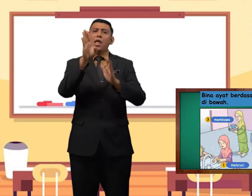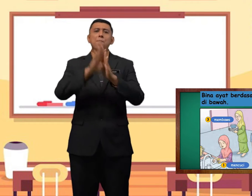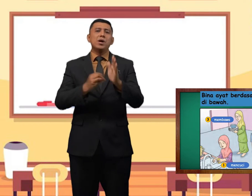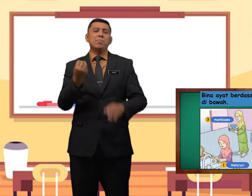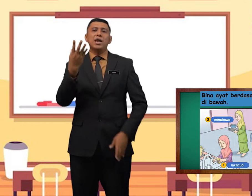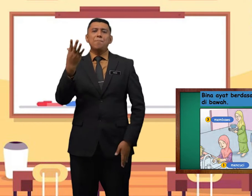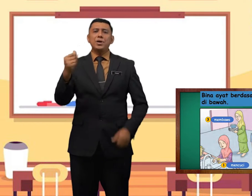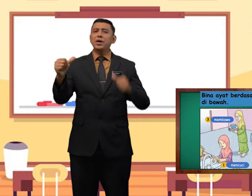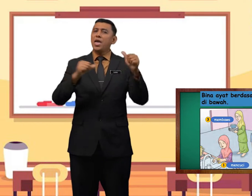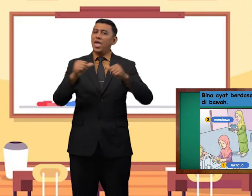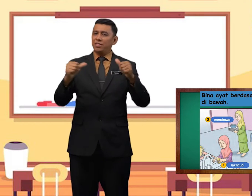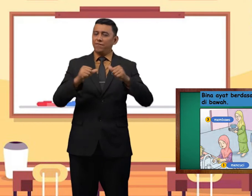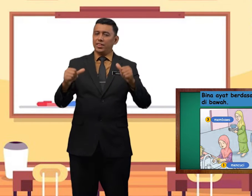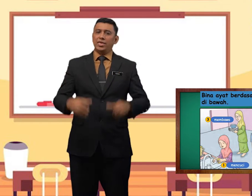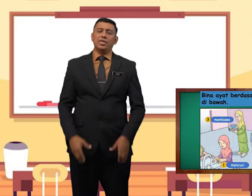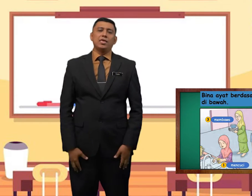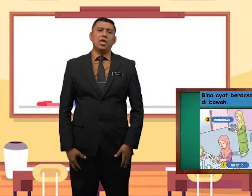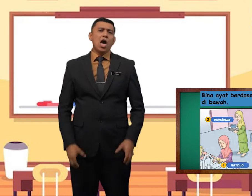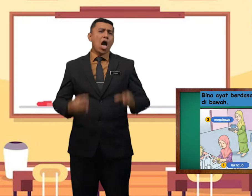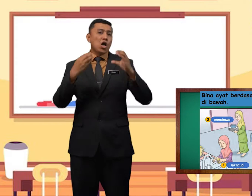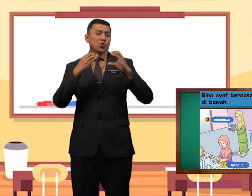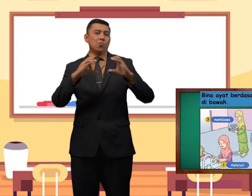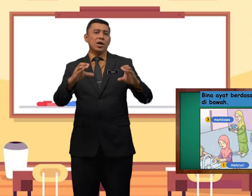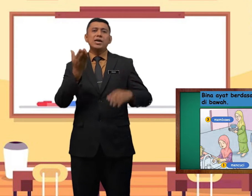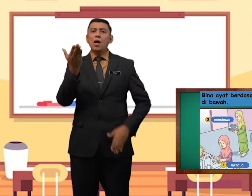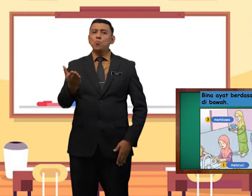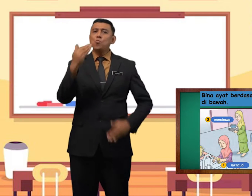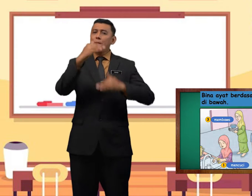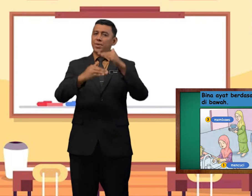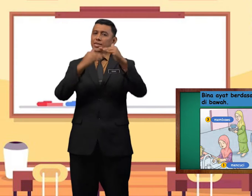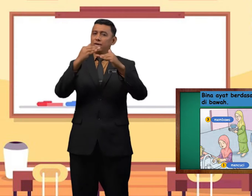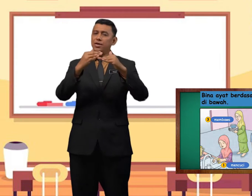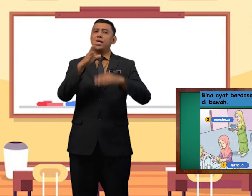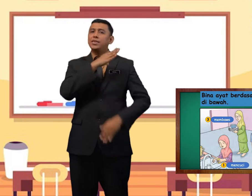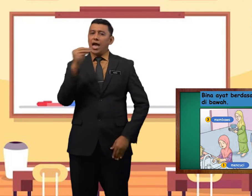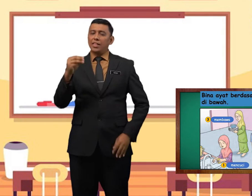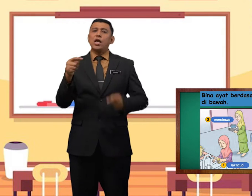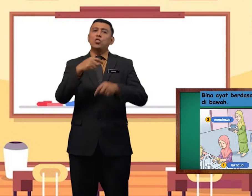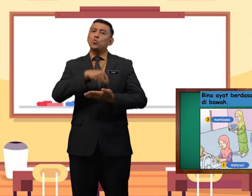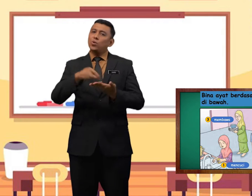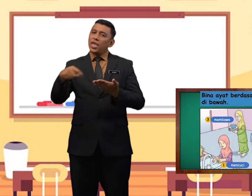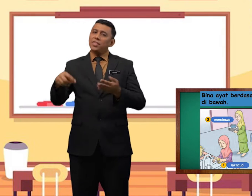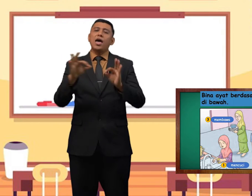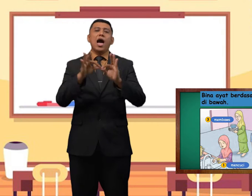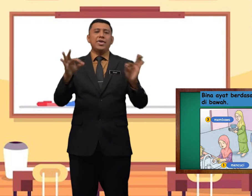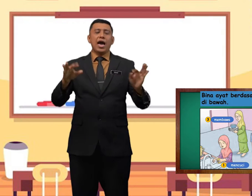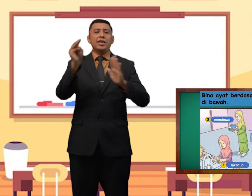beberapa aktiviti. Cuba kamu bina dan tulis ayat